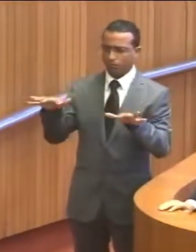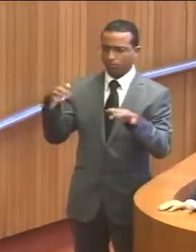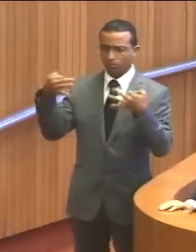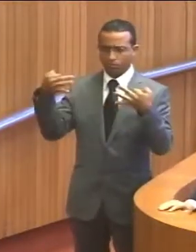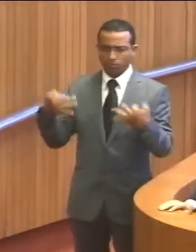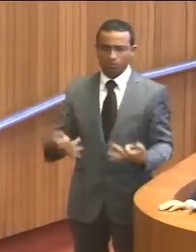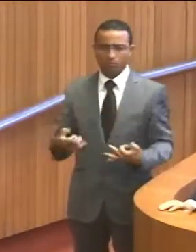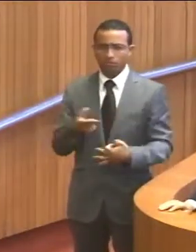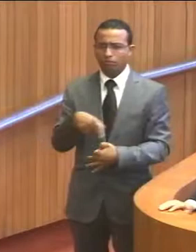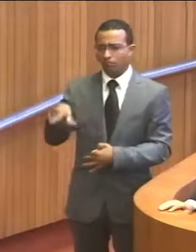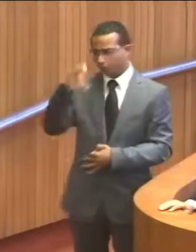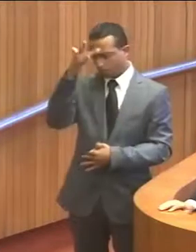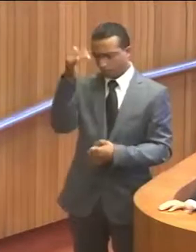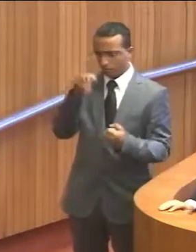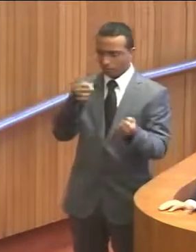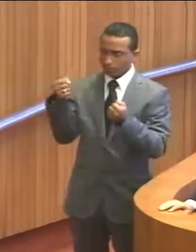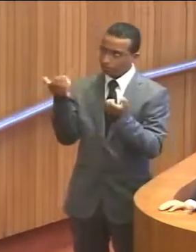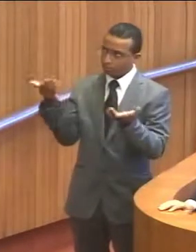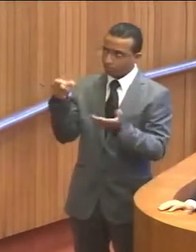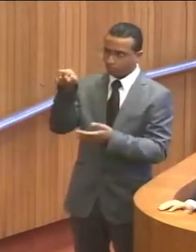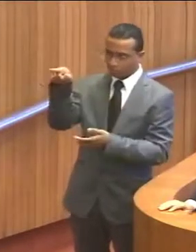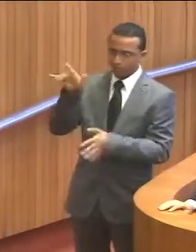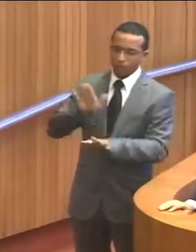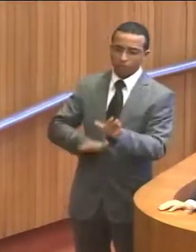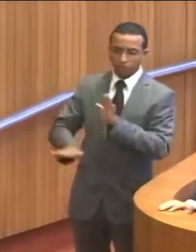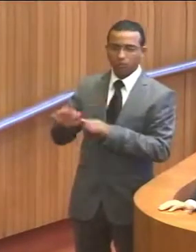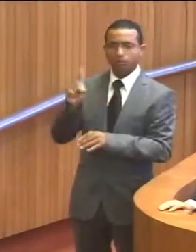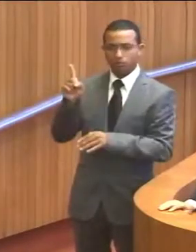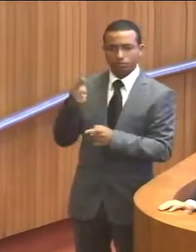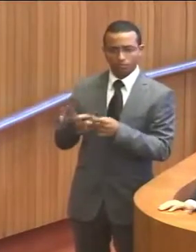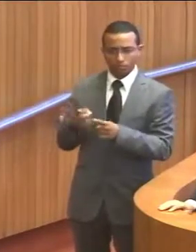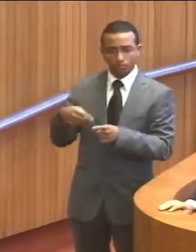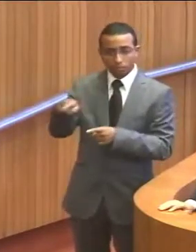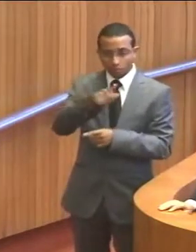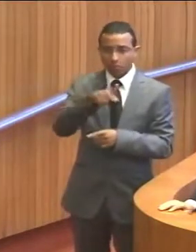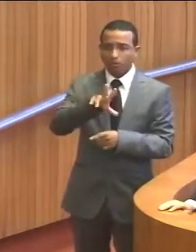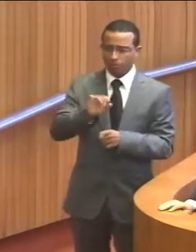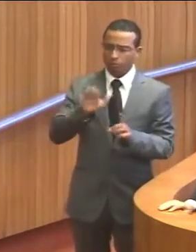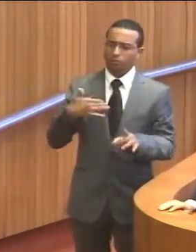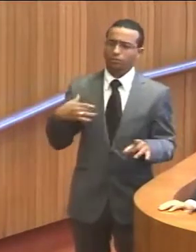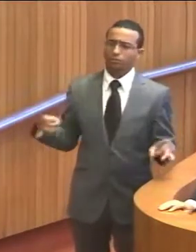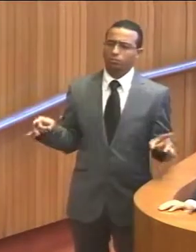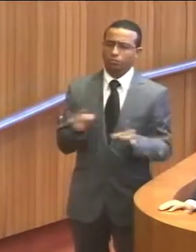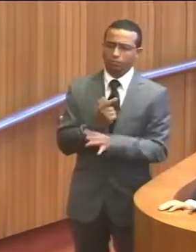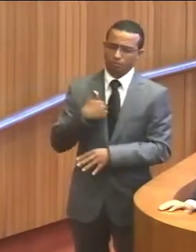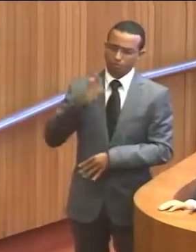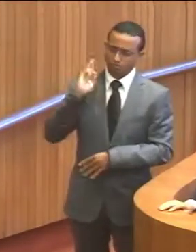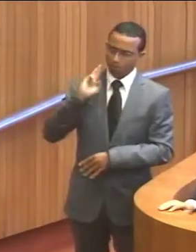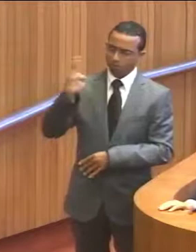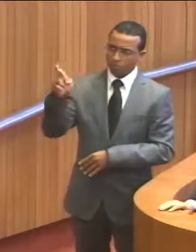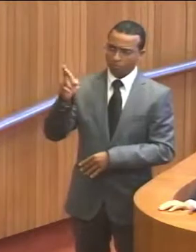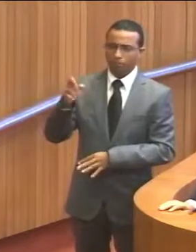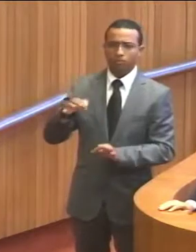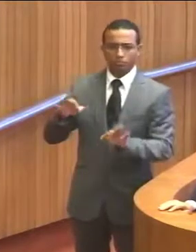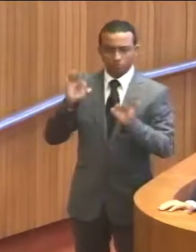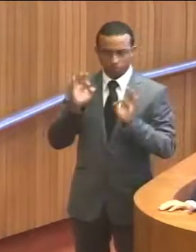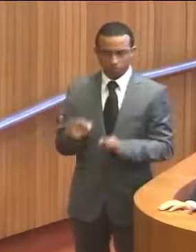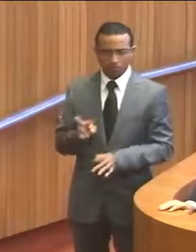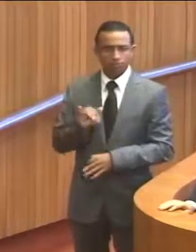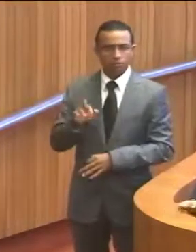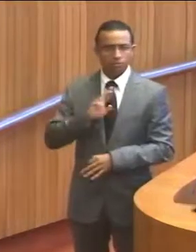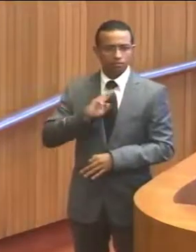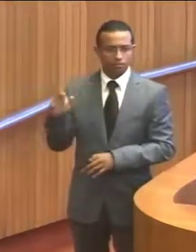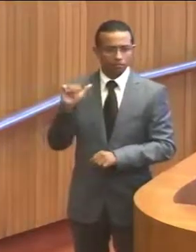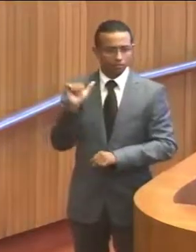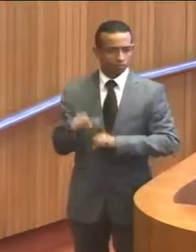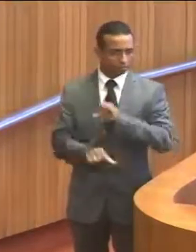aqueles que estão no poder, que se cuide, porque o povo está preparado para dar resposta e certamente dará.